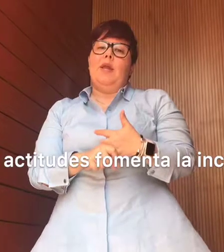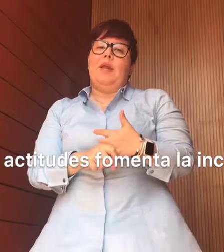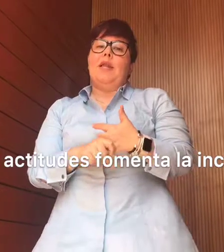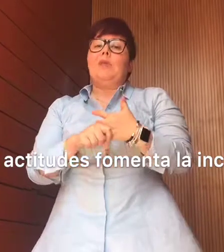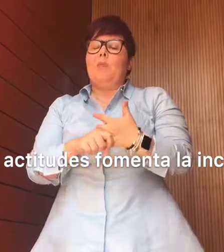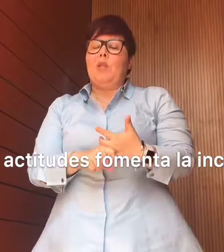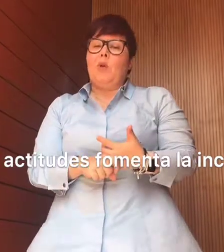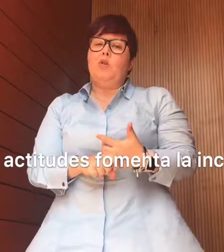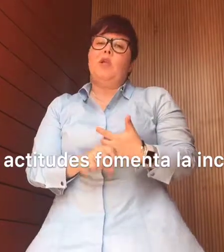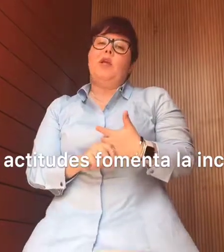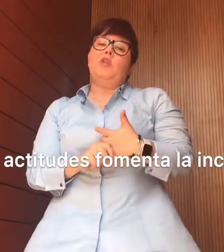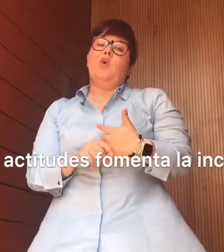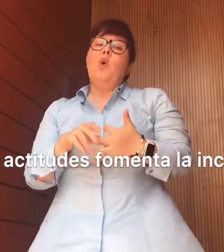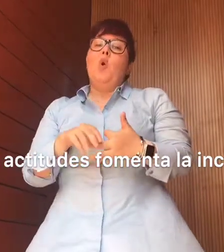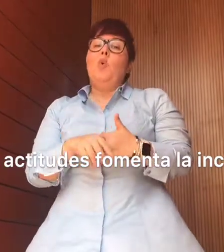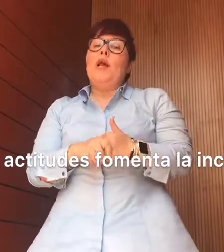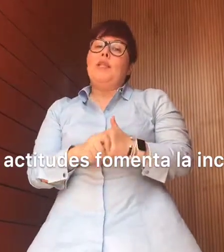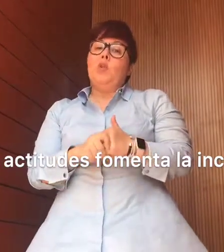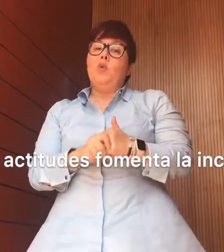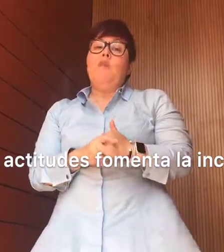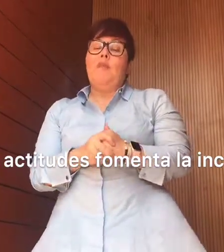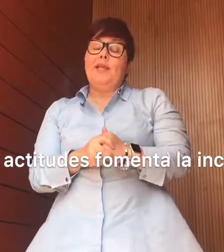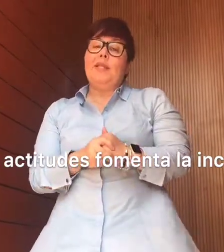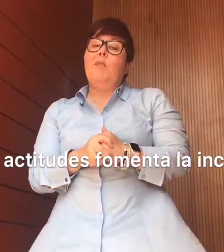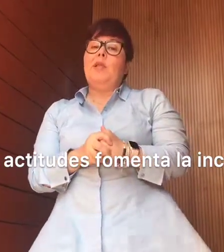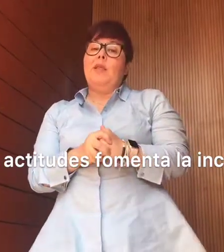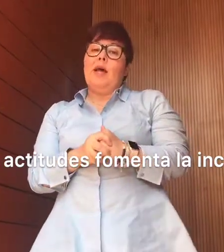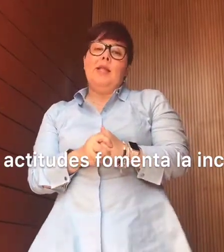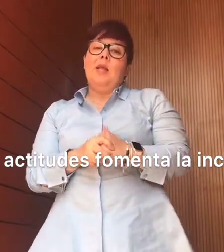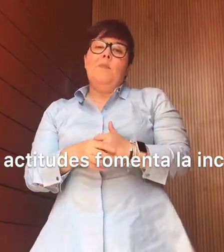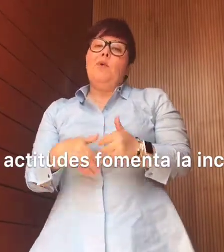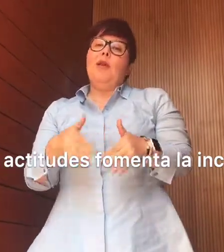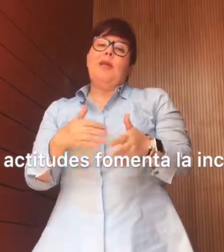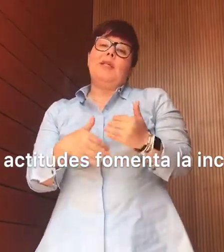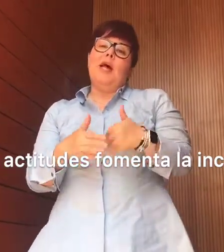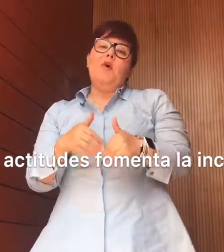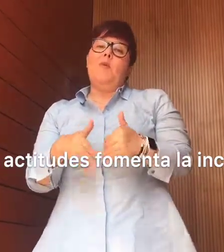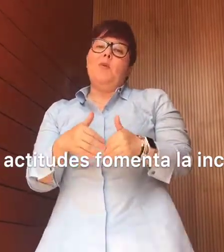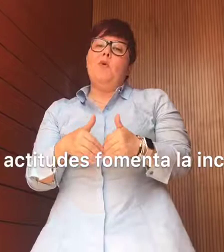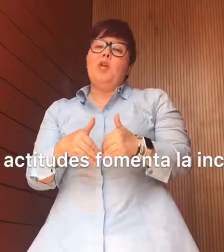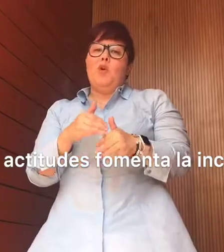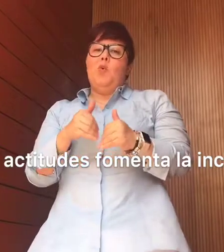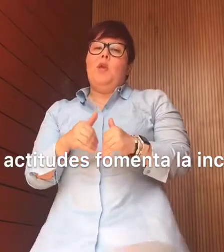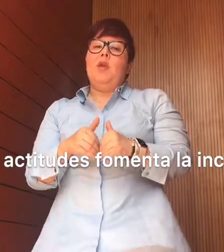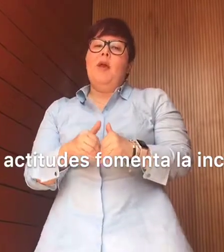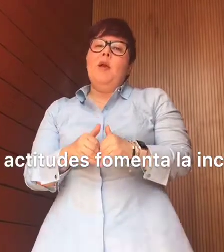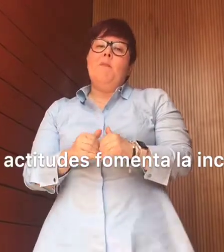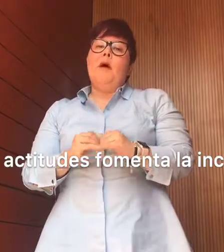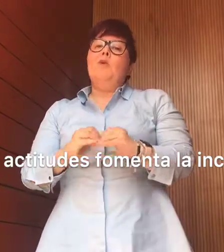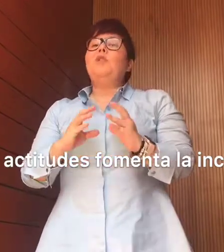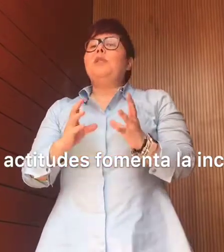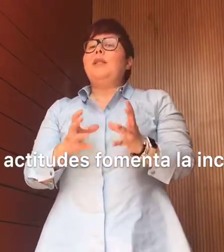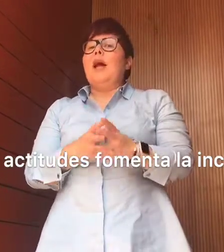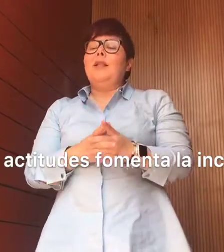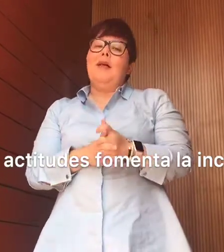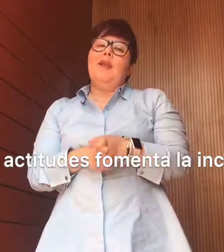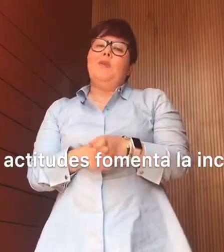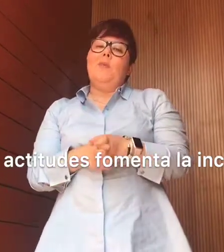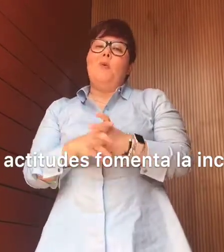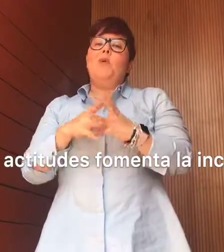respeto a los derechos, una actitud de flexibilidad, porque quizás no podemos incluir bajo los estándares o bajo